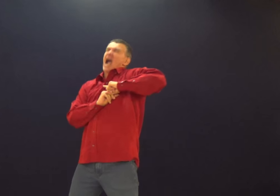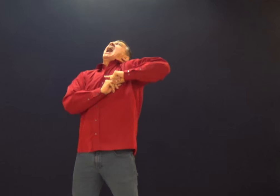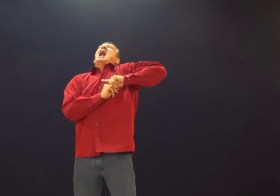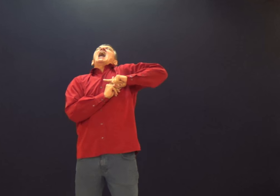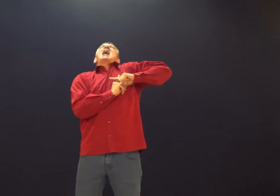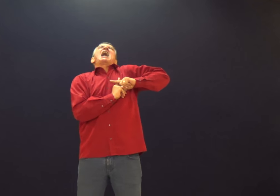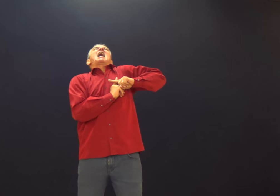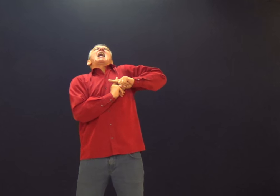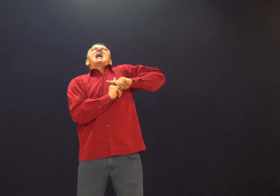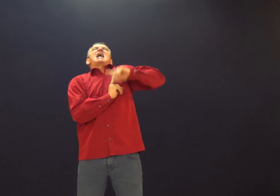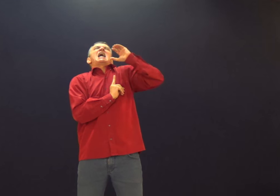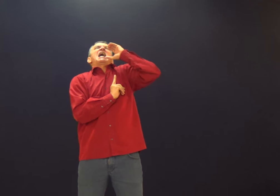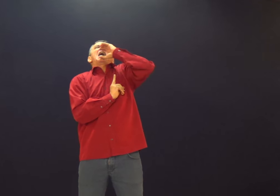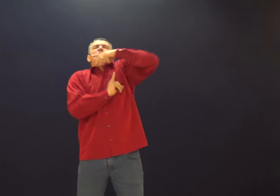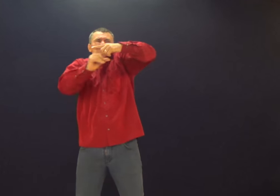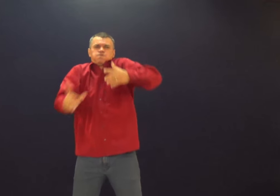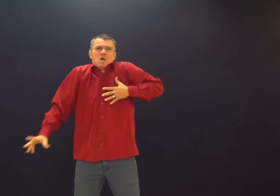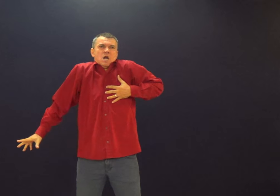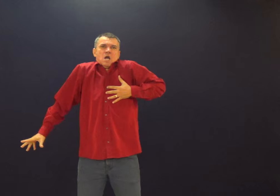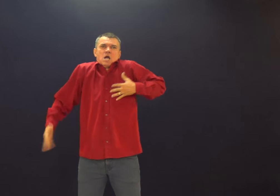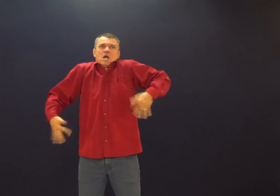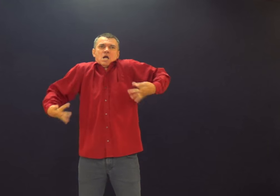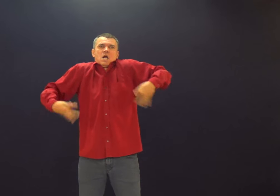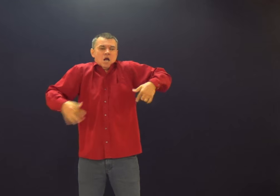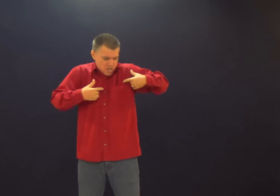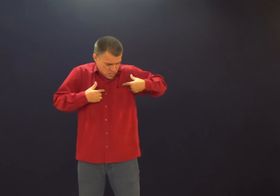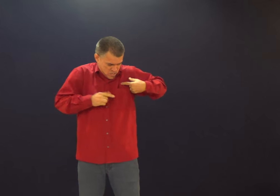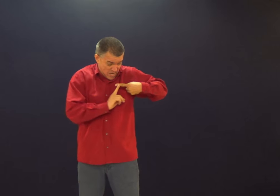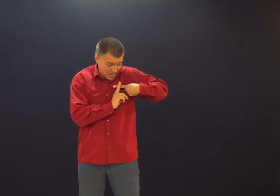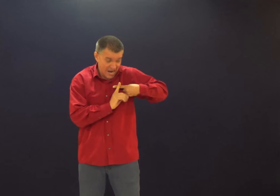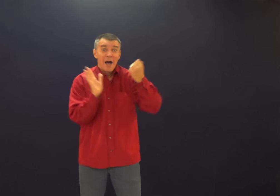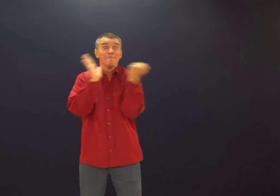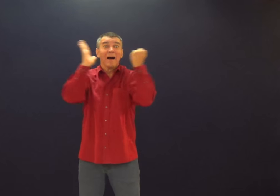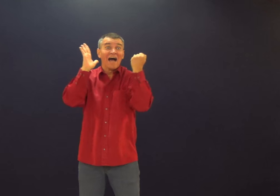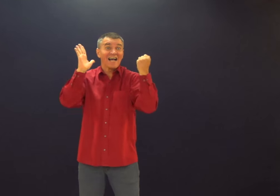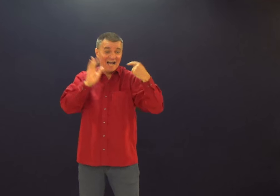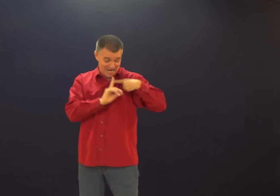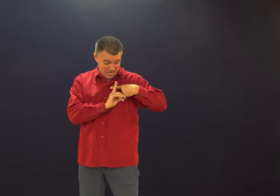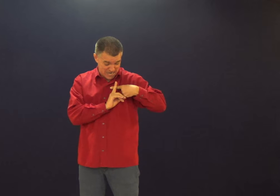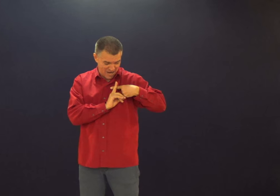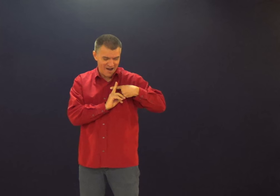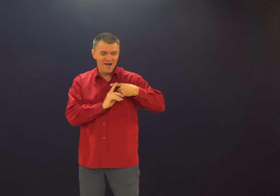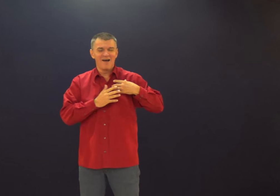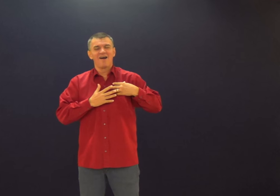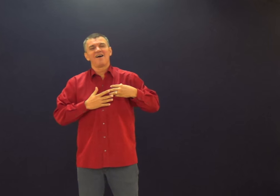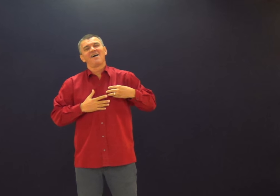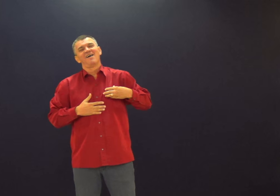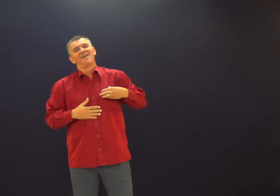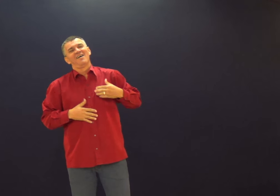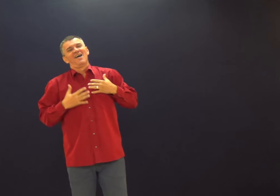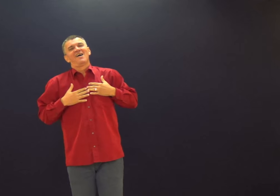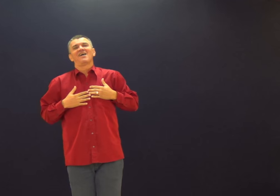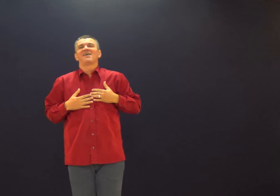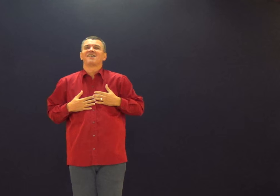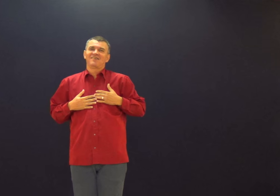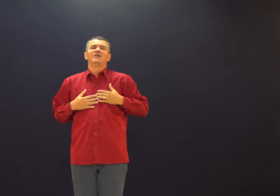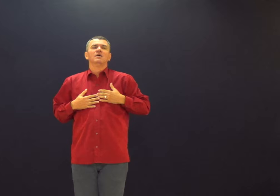e você coloca algum, espeta aí com alguma coisa, ele vai dar uma rugida, ele vai ficar louco. Tá. Mas como você tem Jesus no coração,